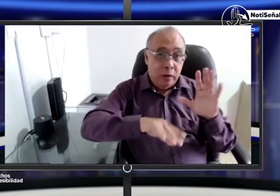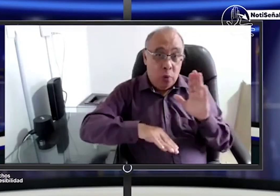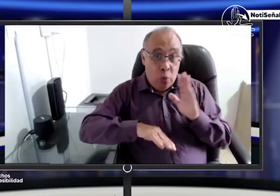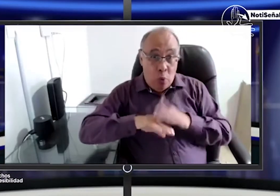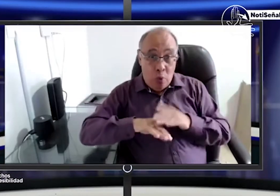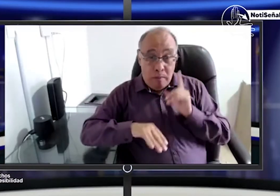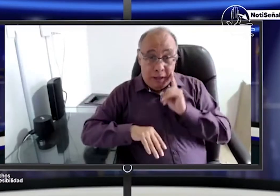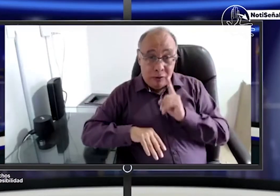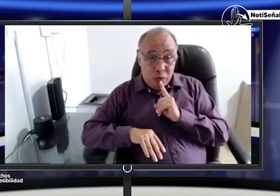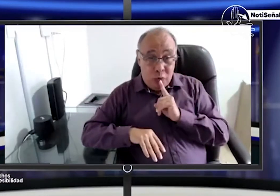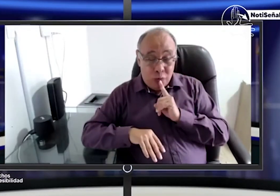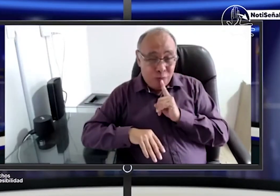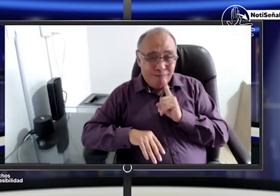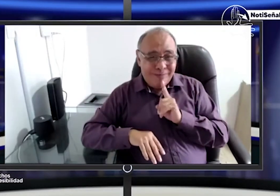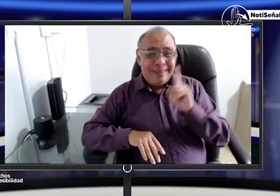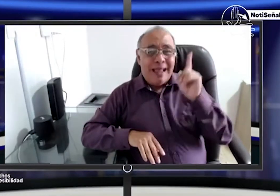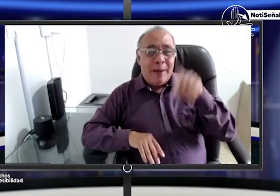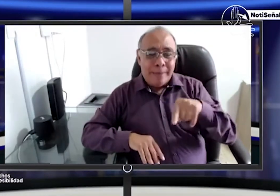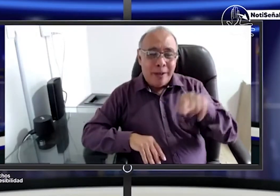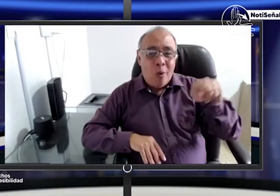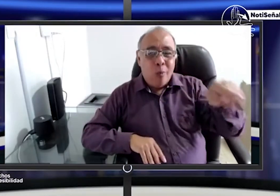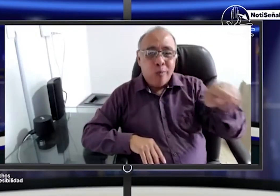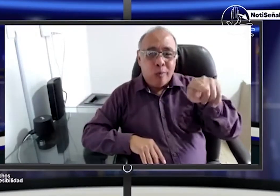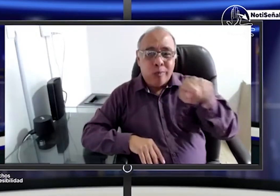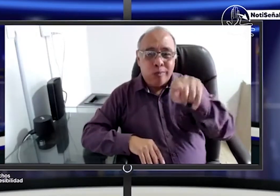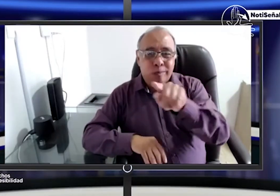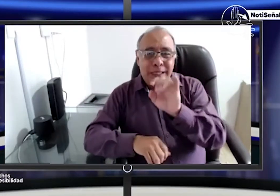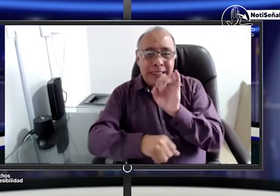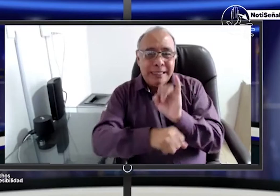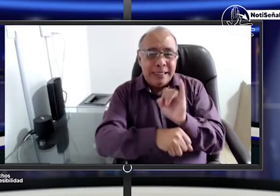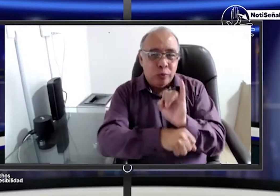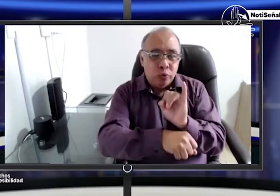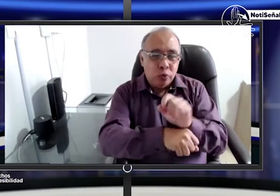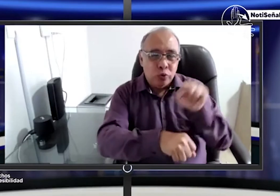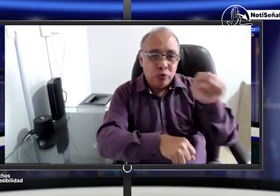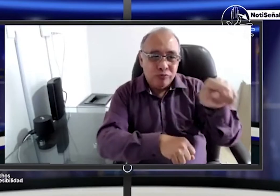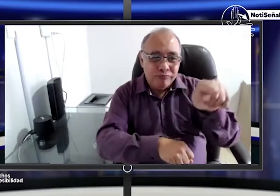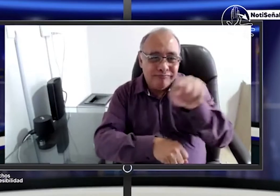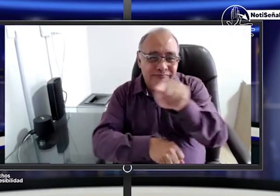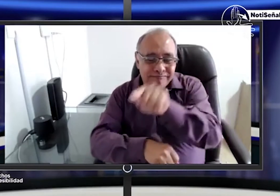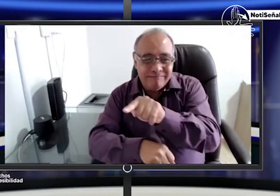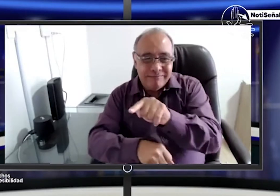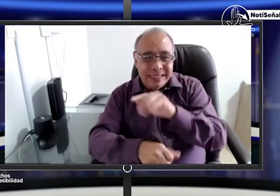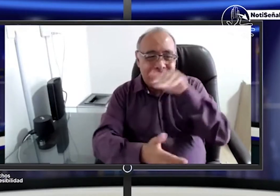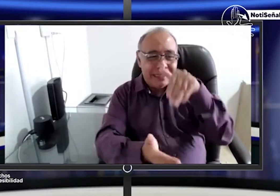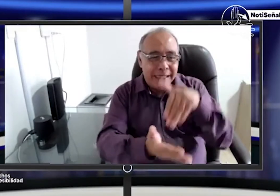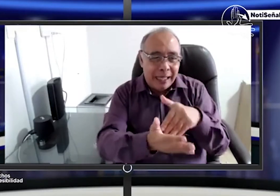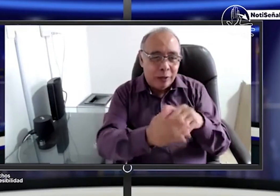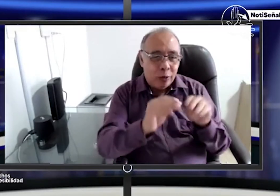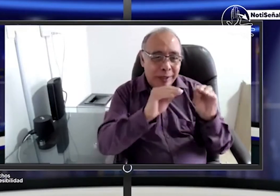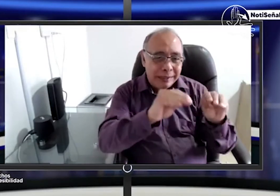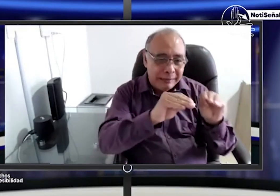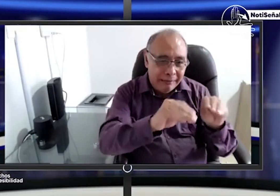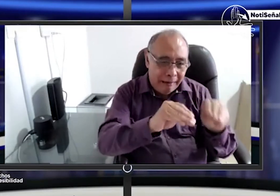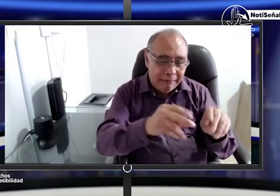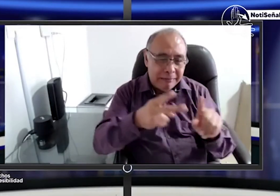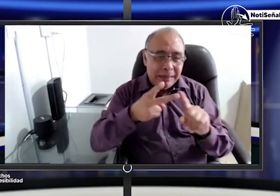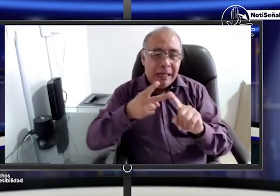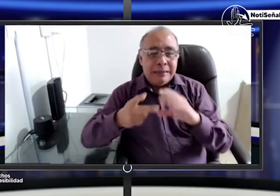hablando con el resto de personas sordas interesadas y nos comentan de situaciones a las que se están enfrentando en diferentes